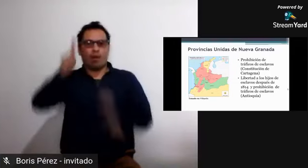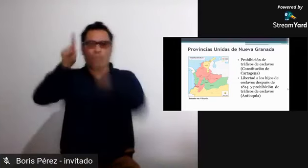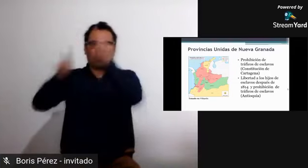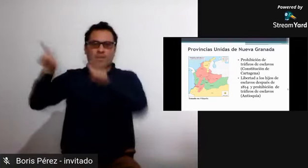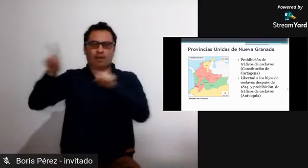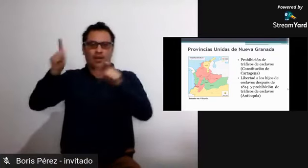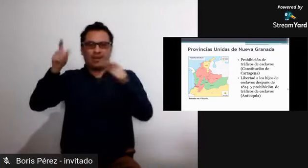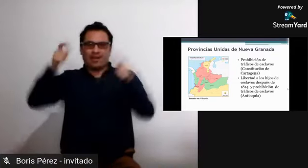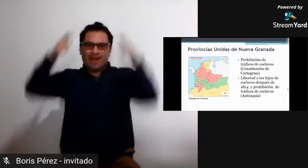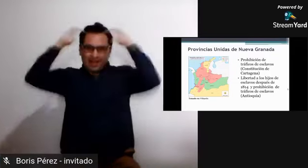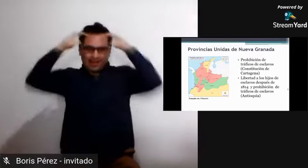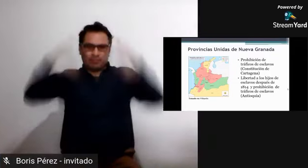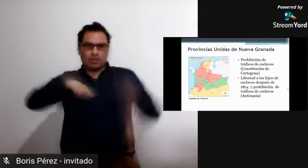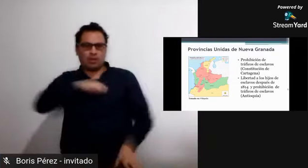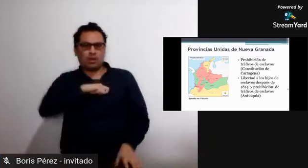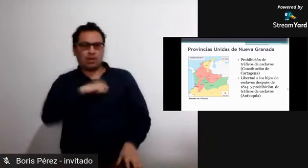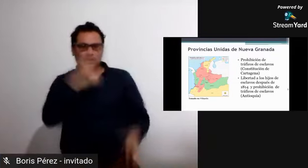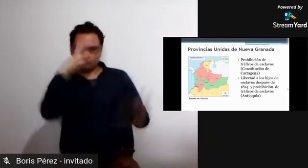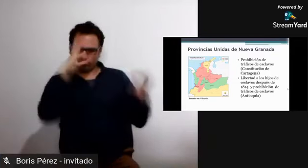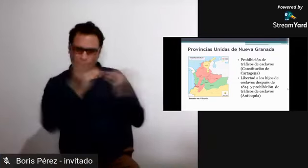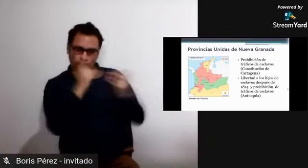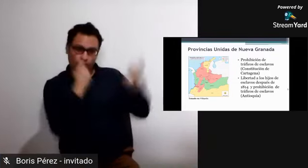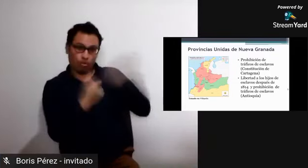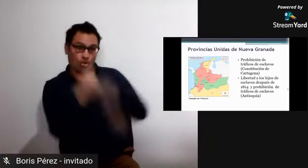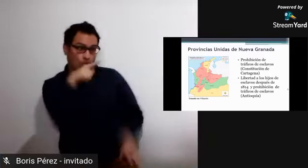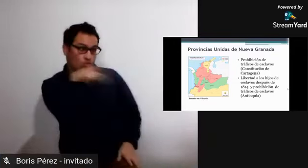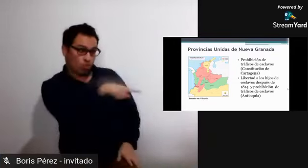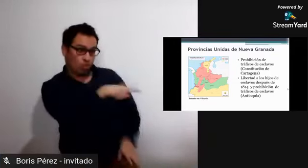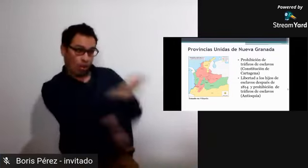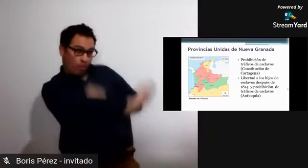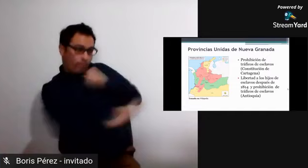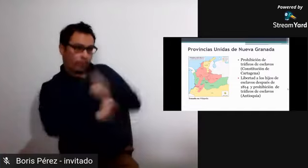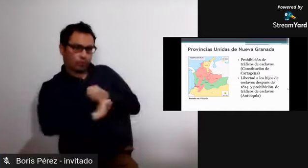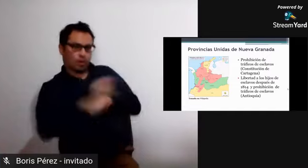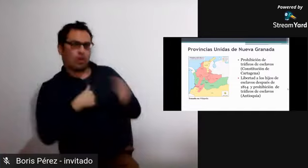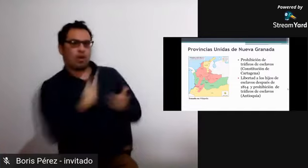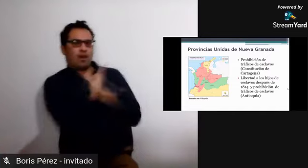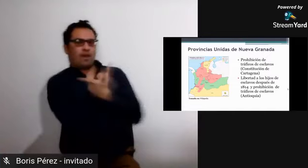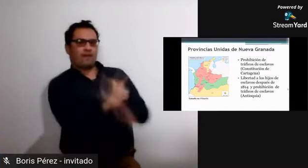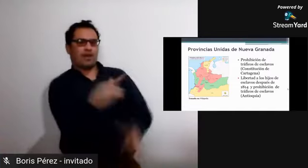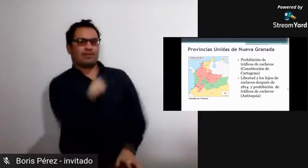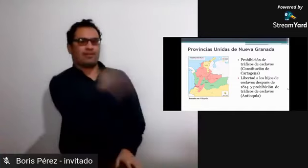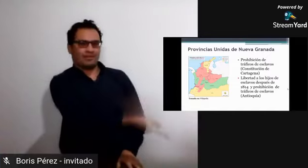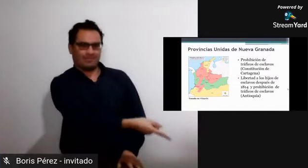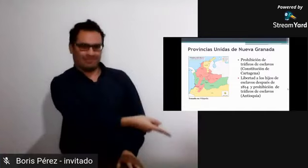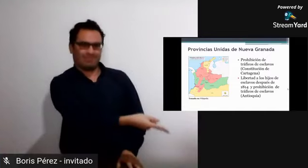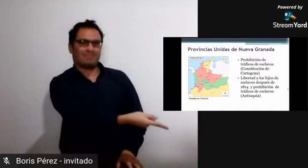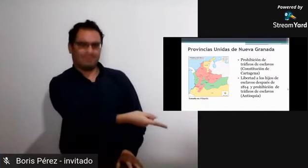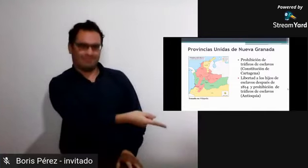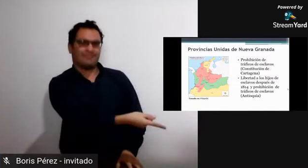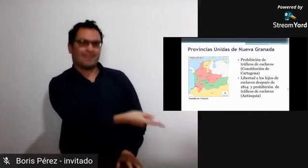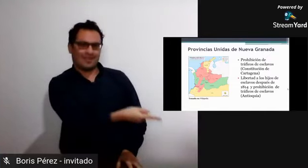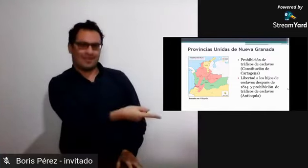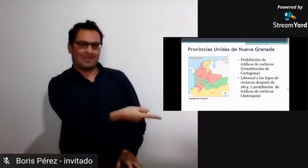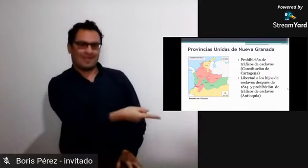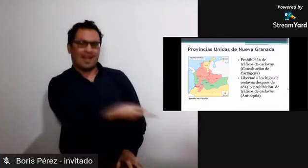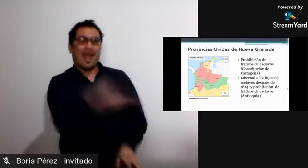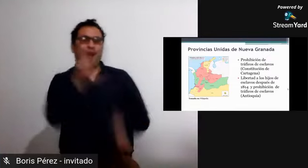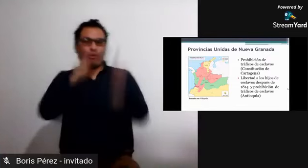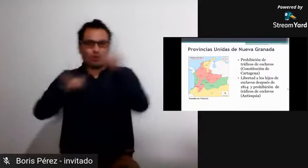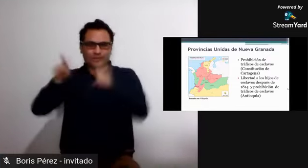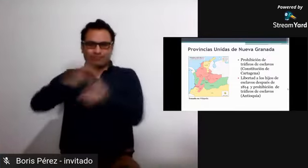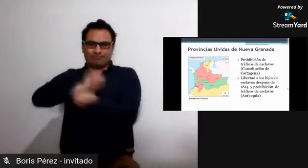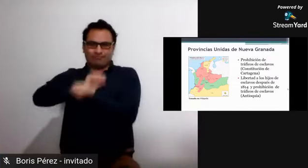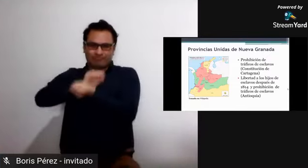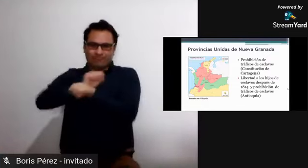deciden respaldar los movimientos en favor de la corona, ya que mediante la negociación que se